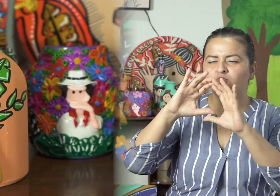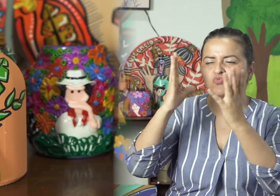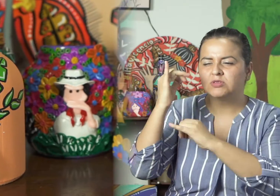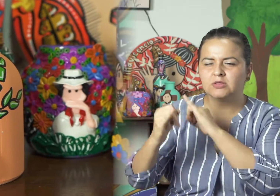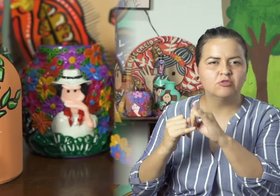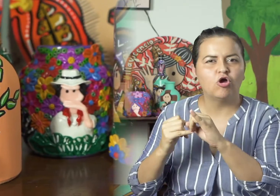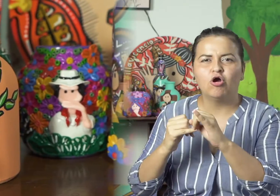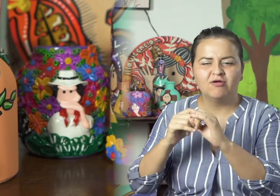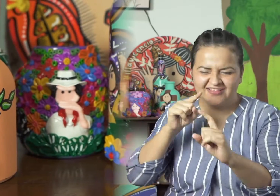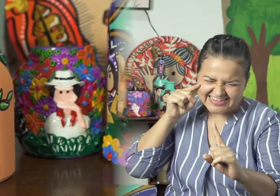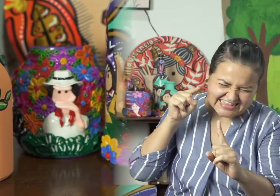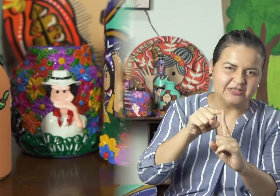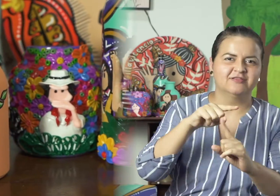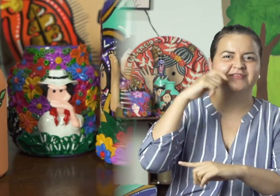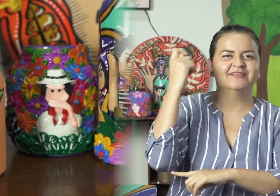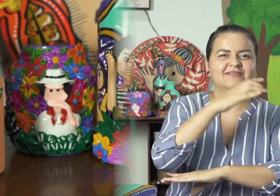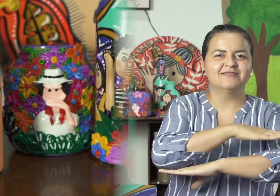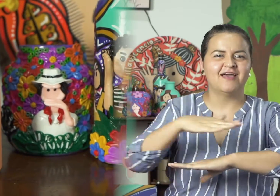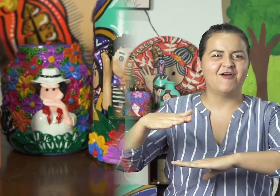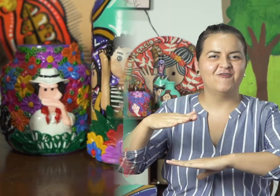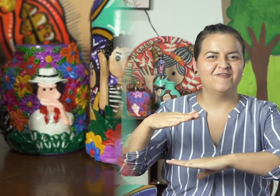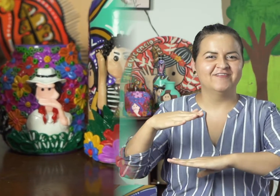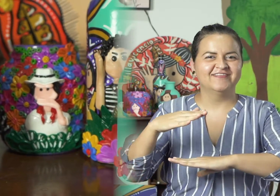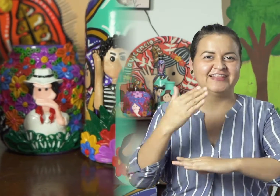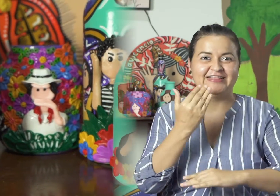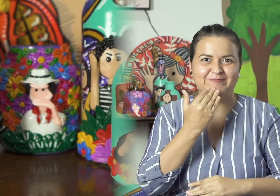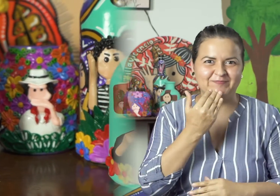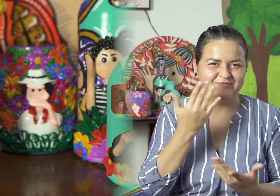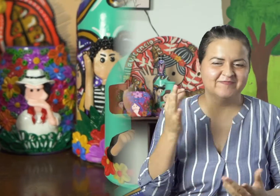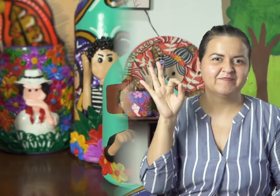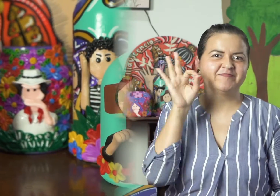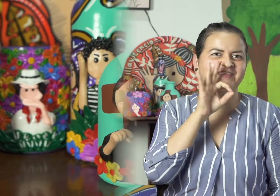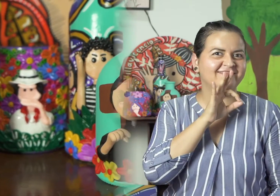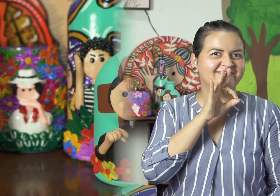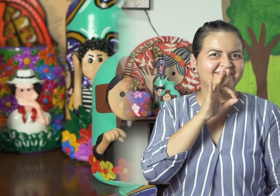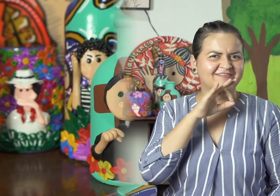cultura llanera o algo de Villavicencio.